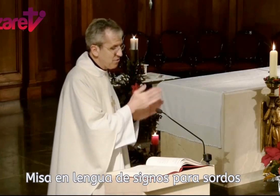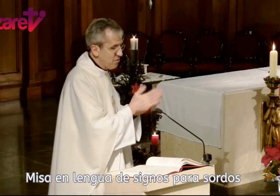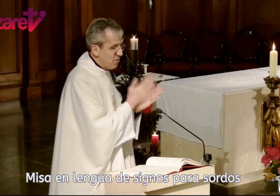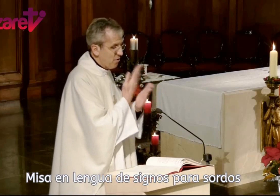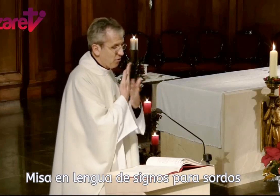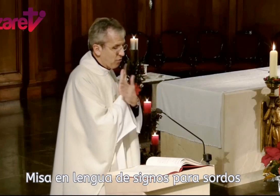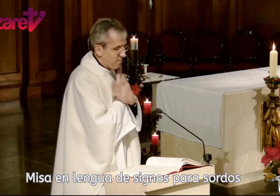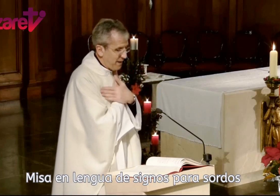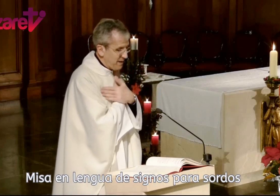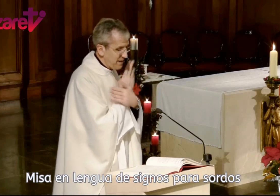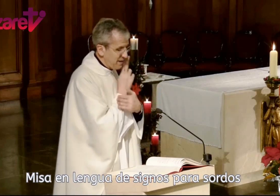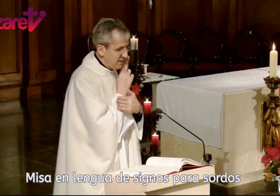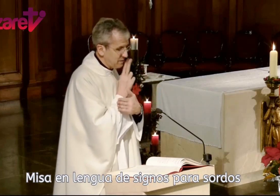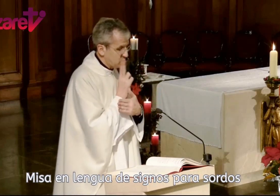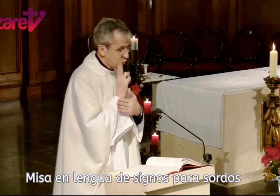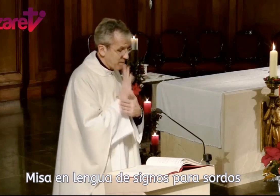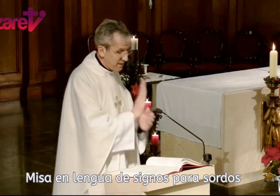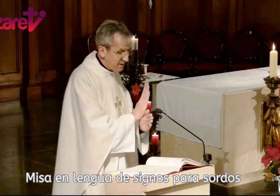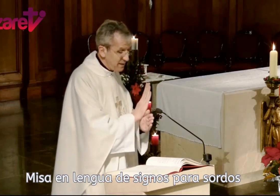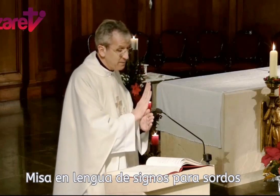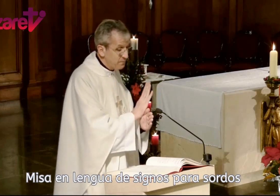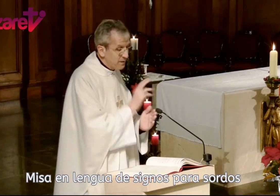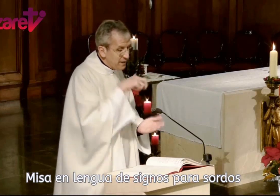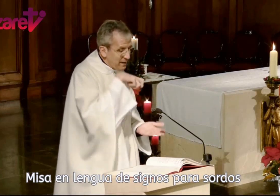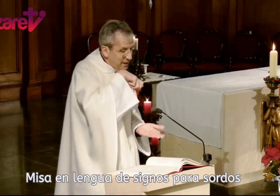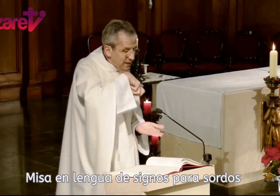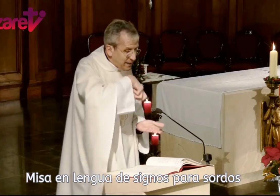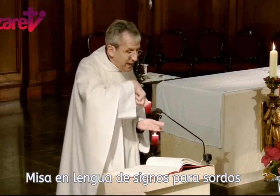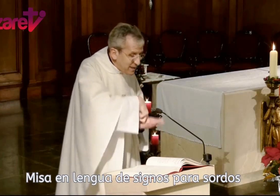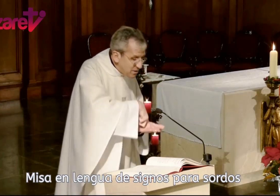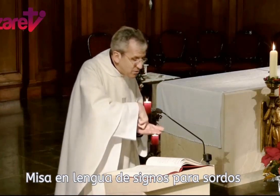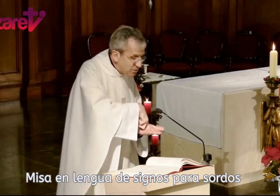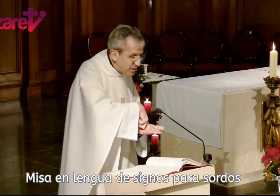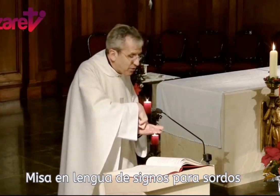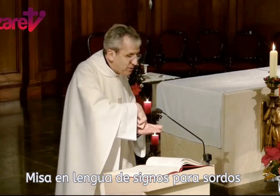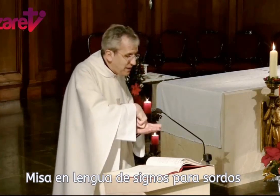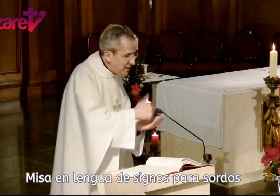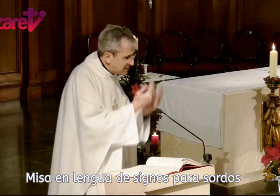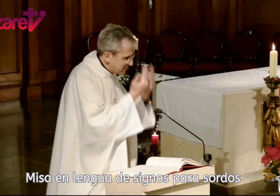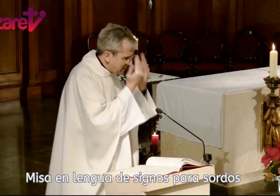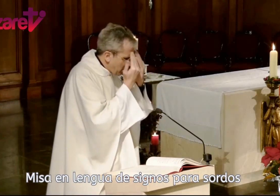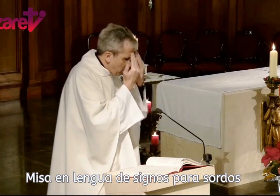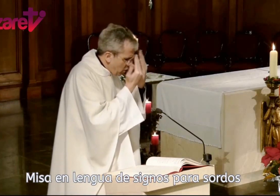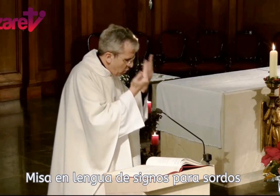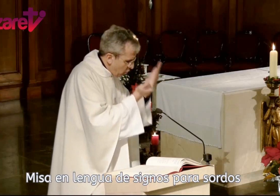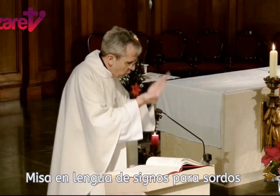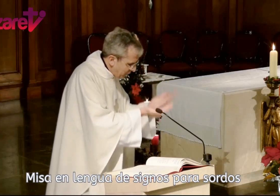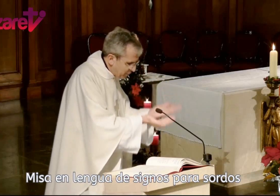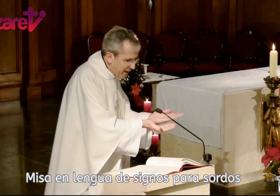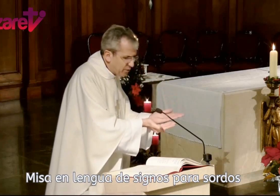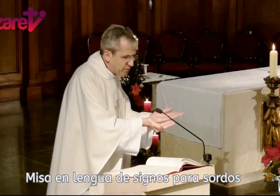con María, su madre, y cayendo de rodillas lo adoraron.